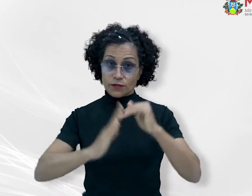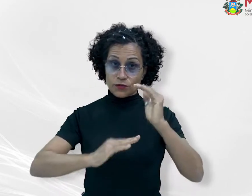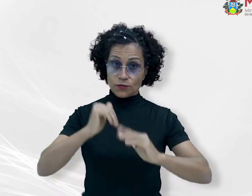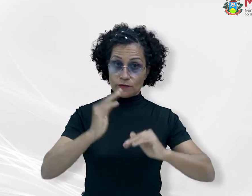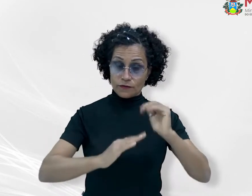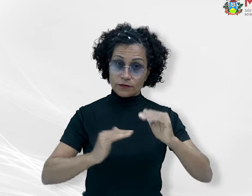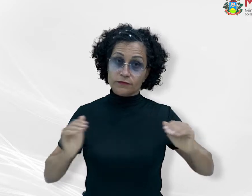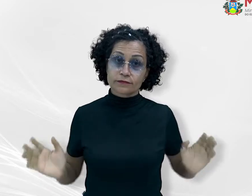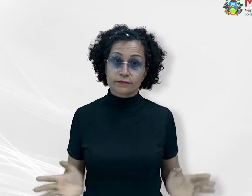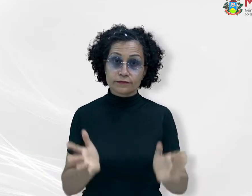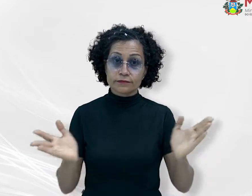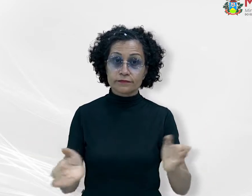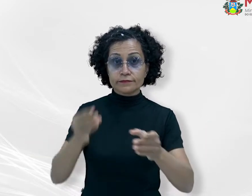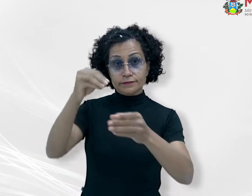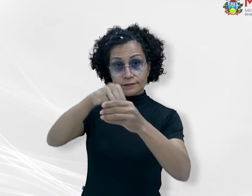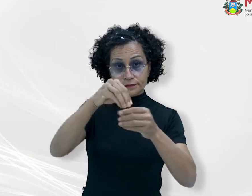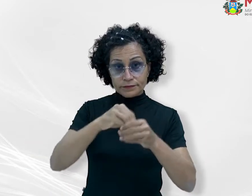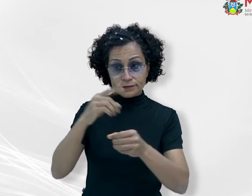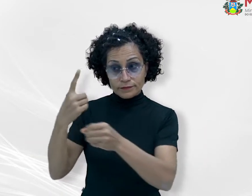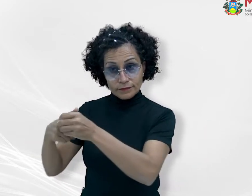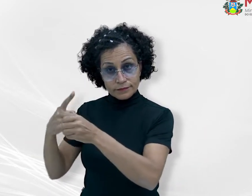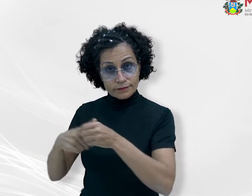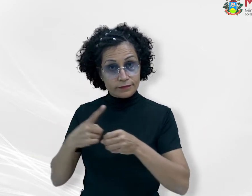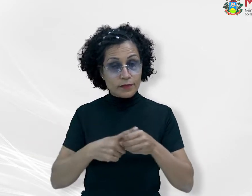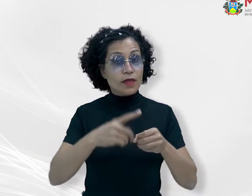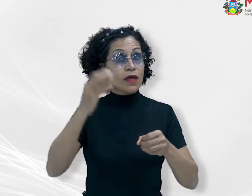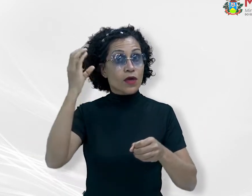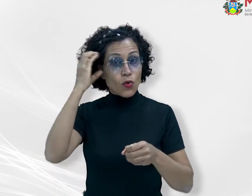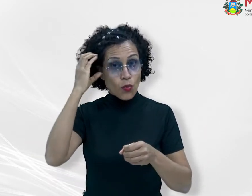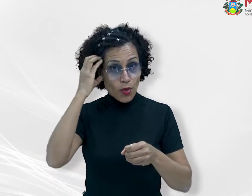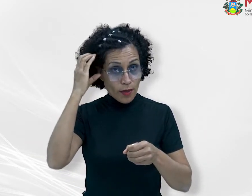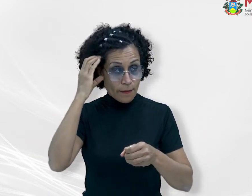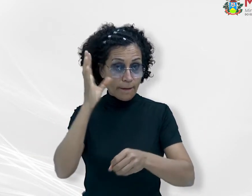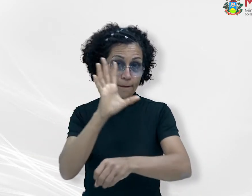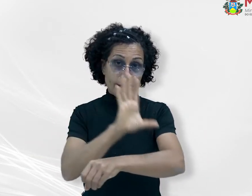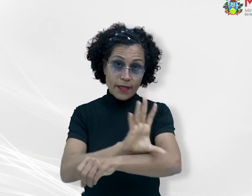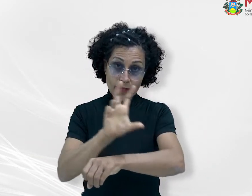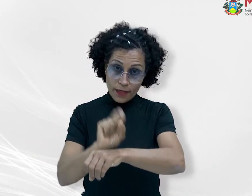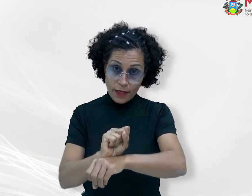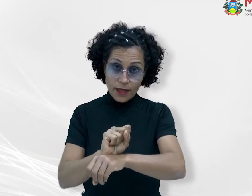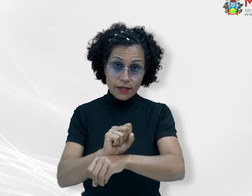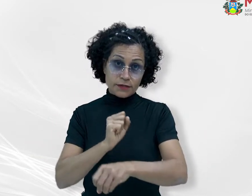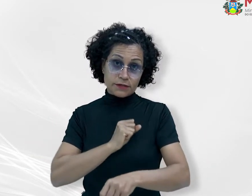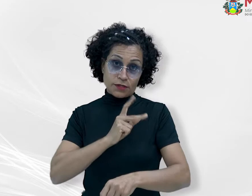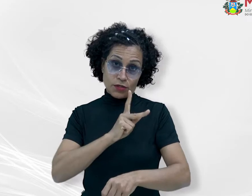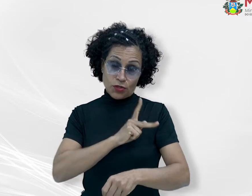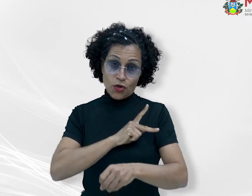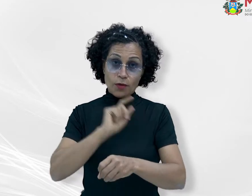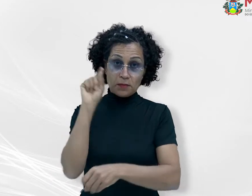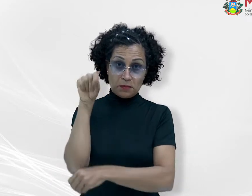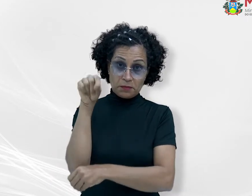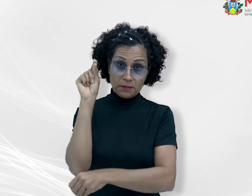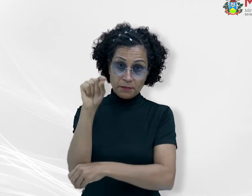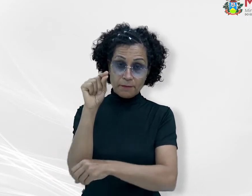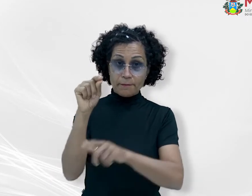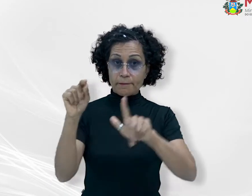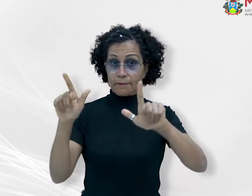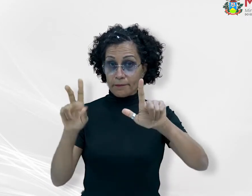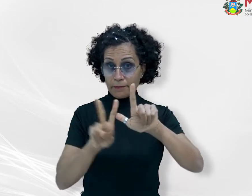iniciativa está sendo implementada nos municípios de Cuiabá, Cáceres, Sinop, Nova Mutum, Lucas do Rio Verde,